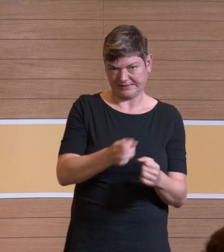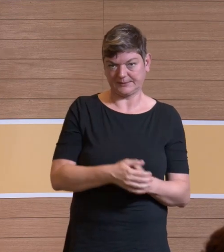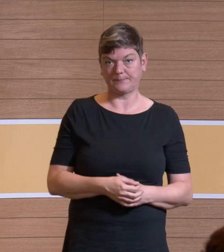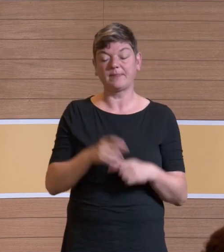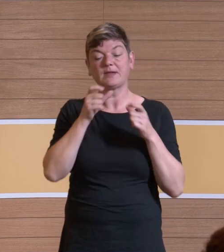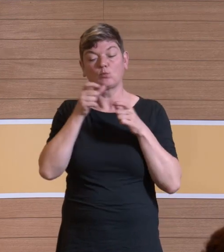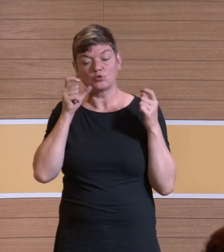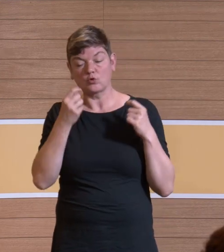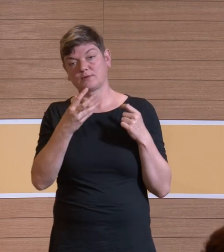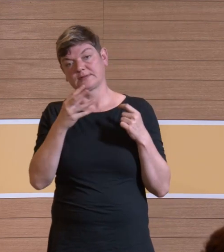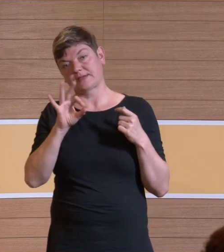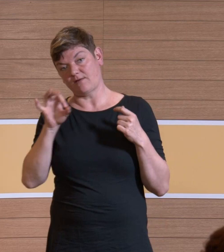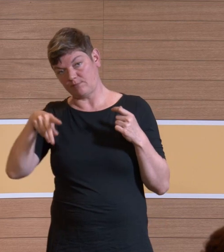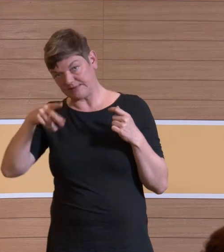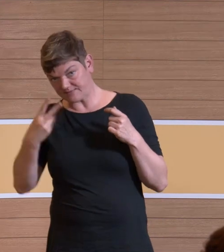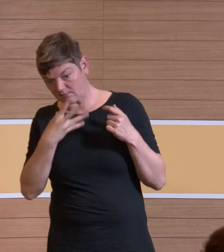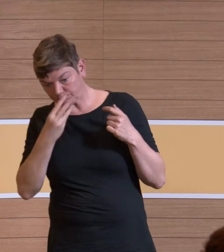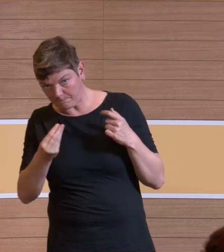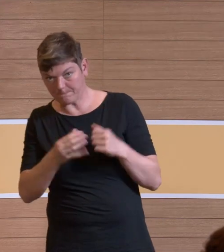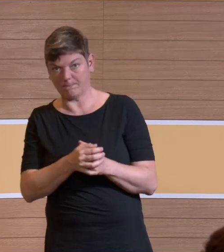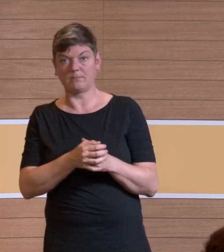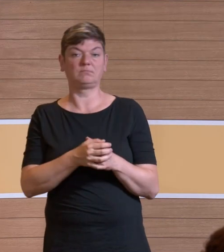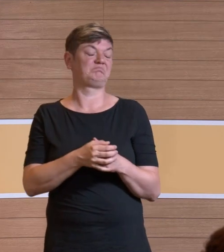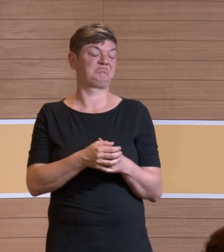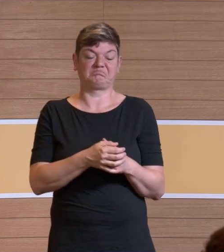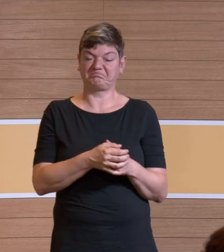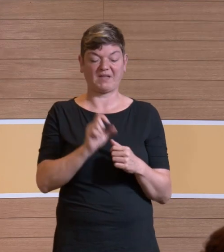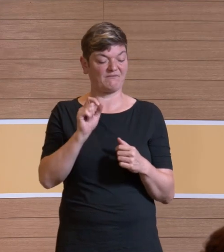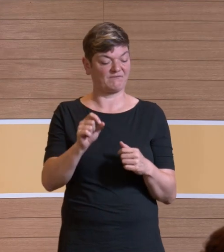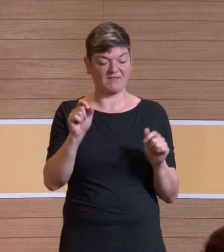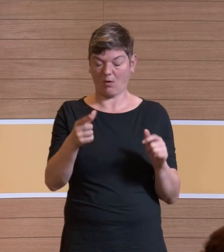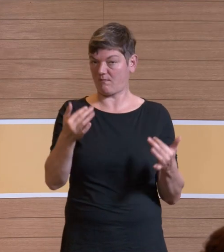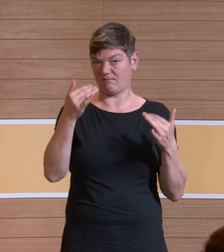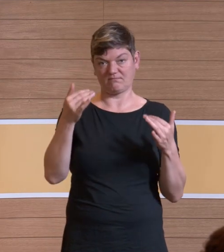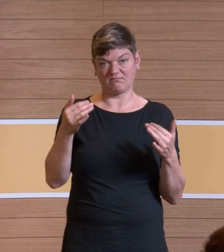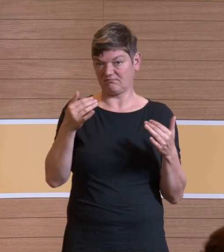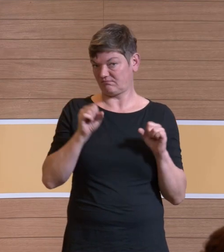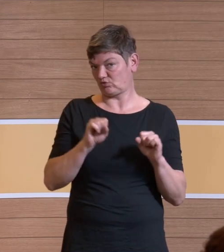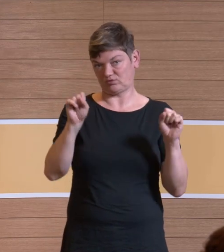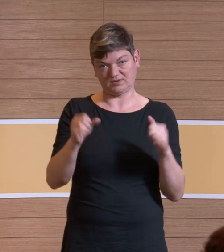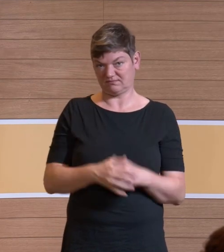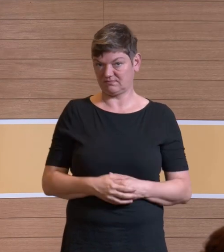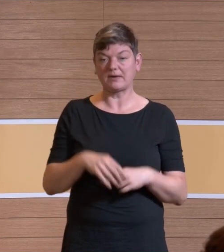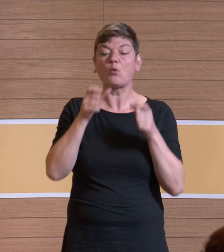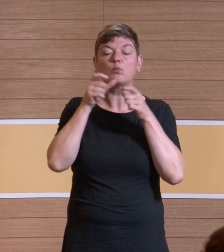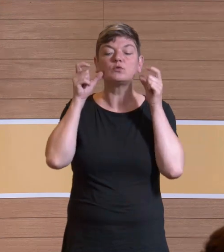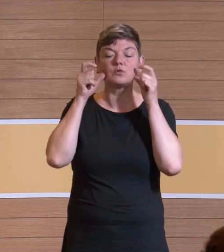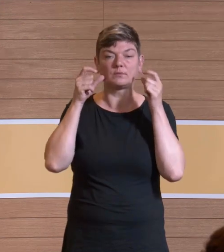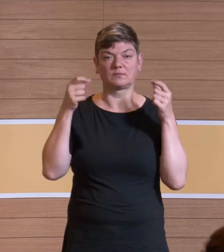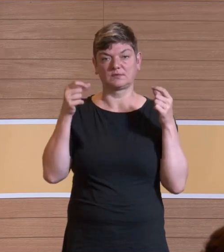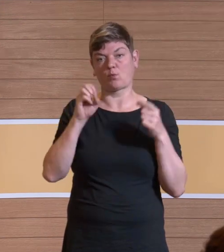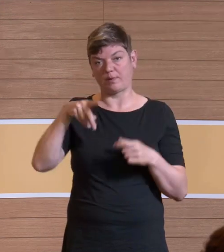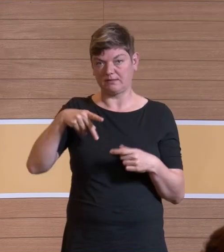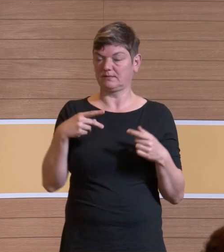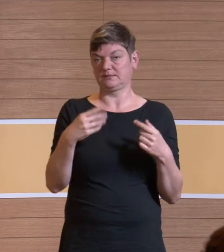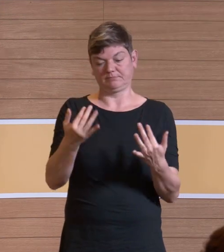Mundschutz und FFP2-Maske wirken eigentlich so gut wie gar nicht. Insbesondere der Mundschutz hat quasi überhaupt keine Wirksamkeit gegen